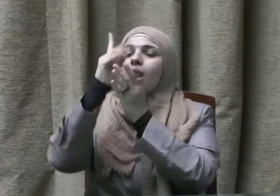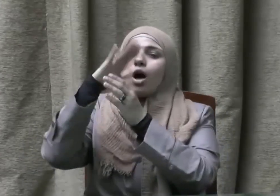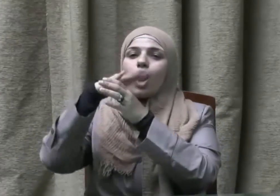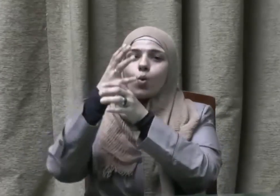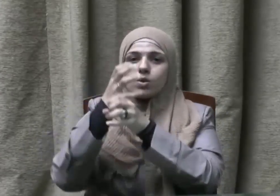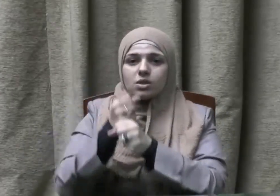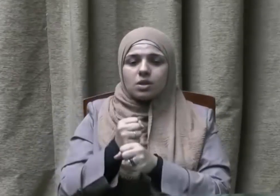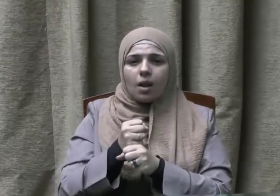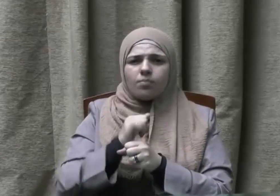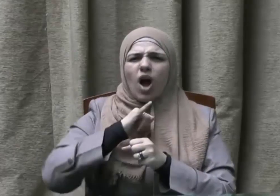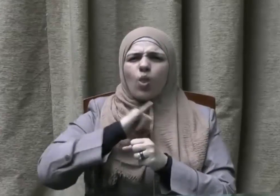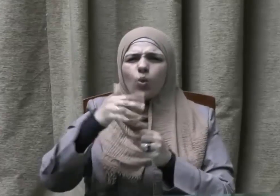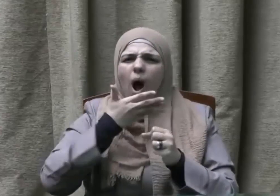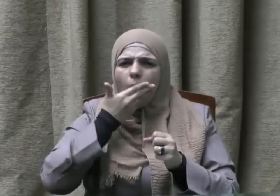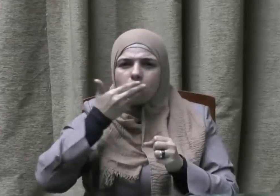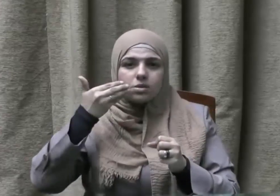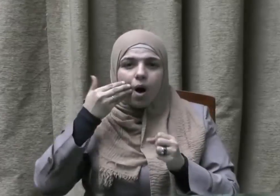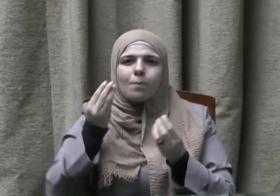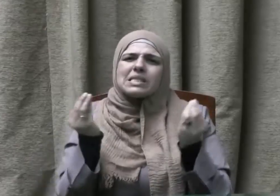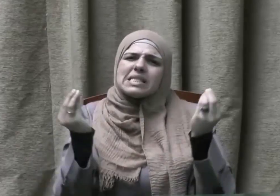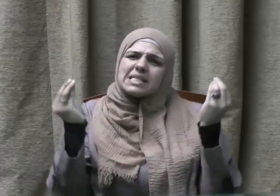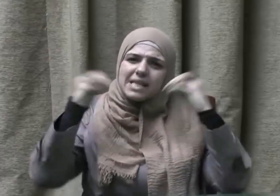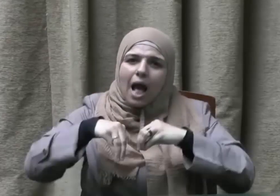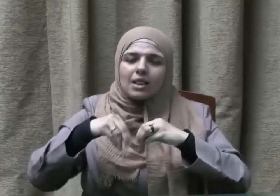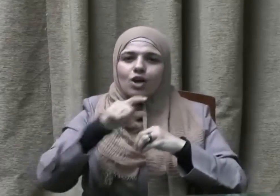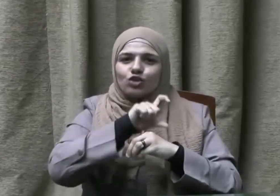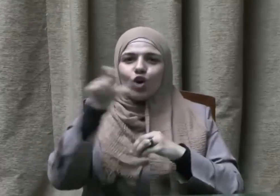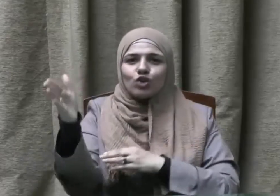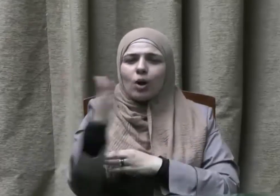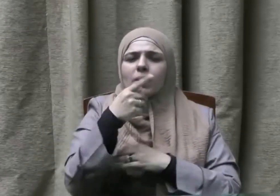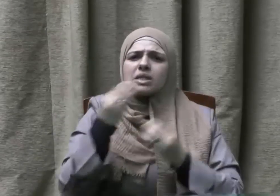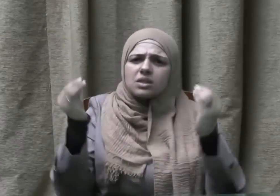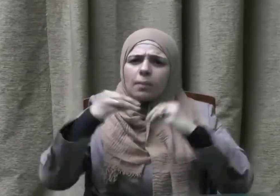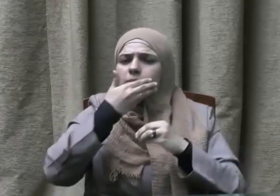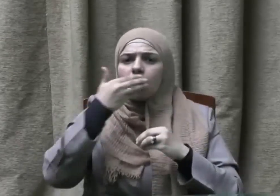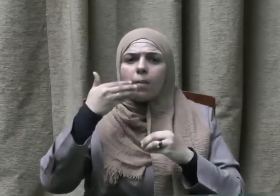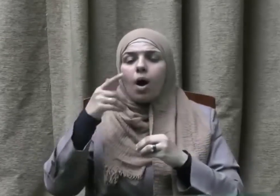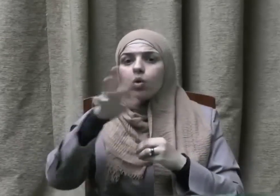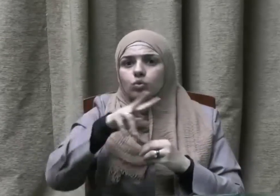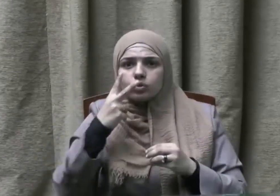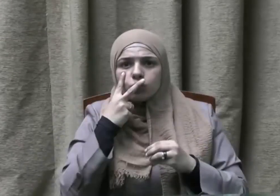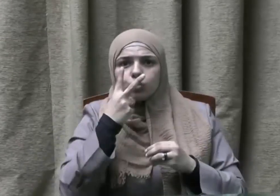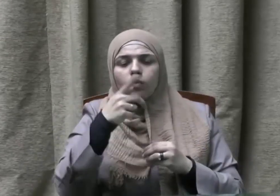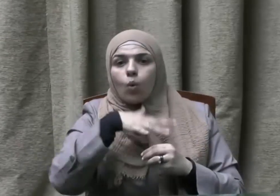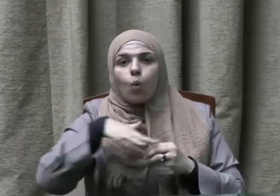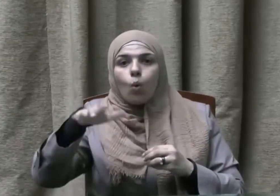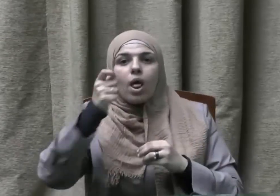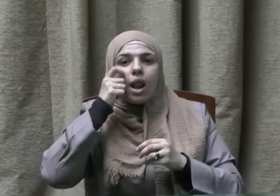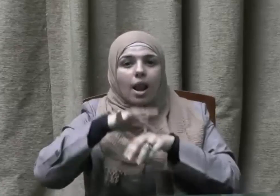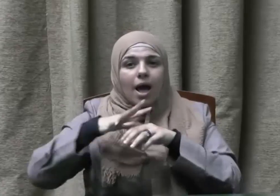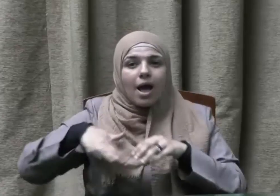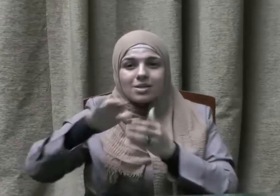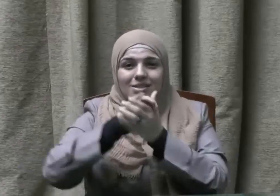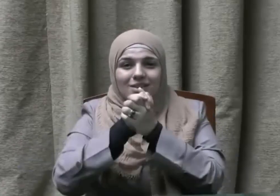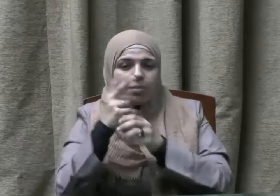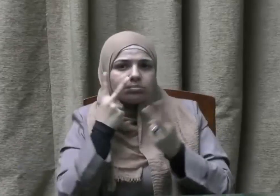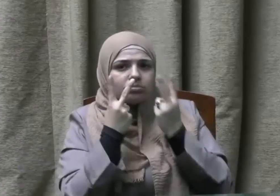استكمل شهرا قطو إلا رمضان وما رأيته في شهر أكثر منه صياما في